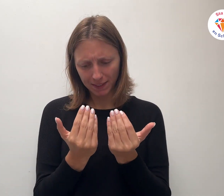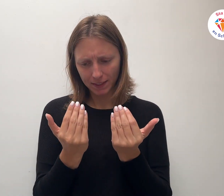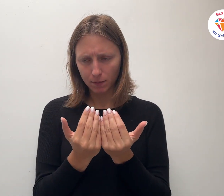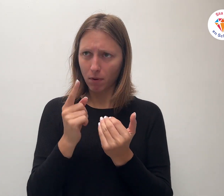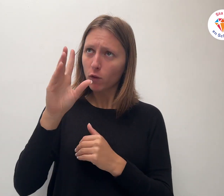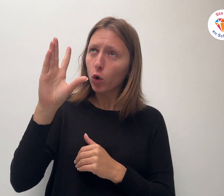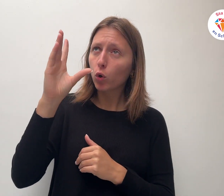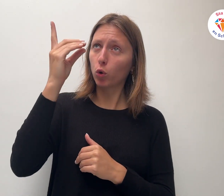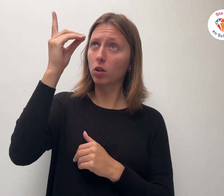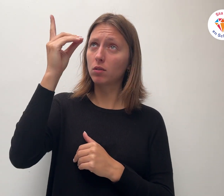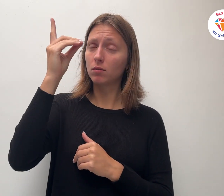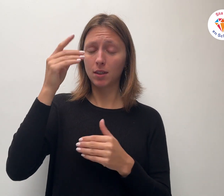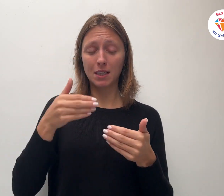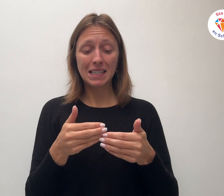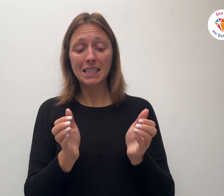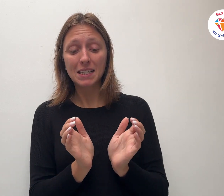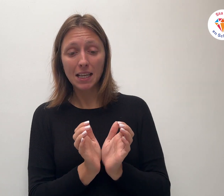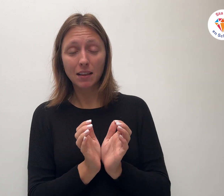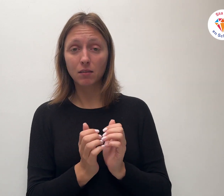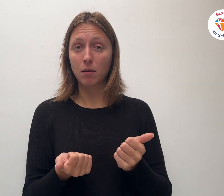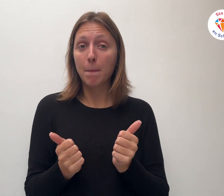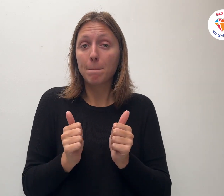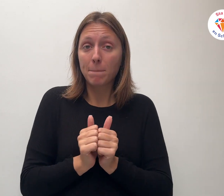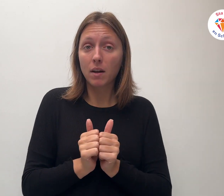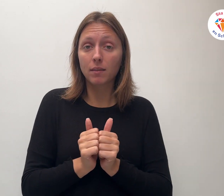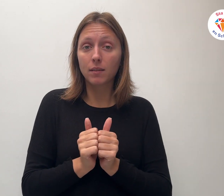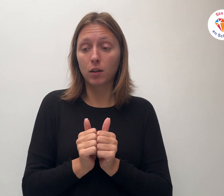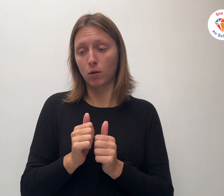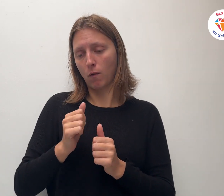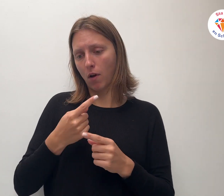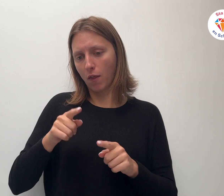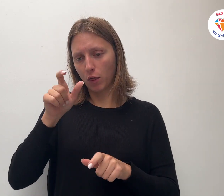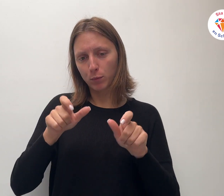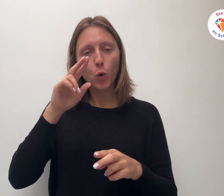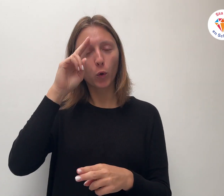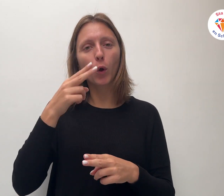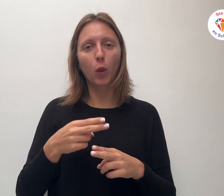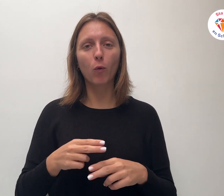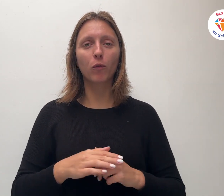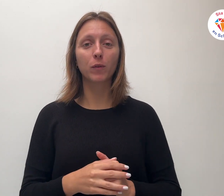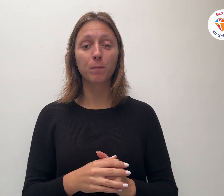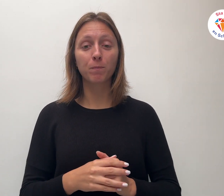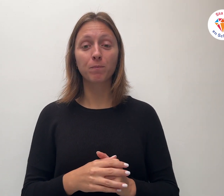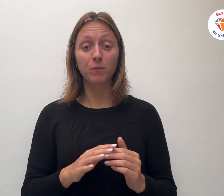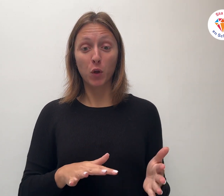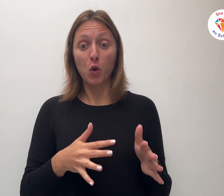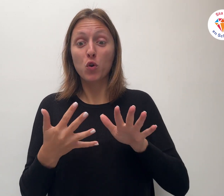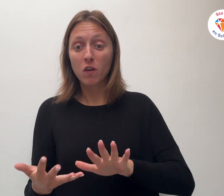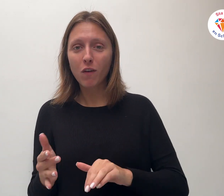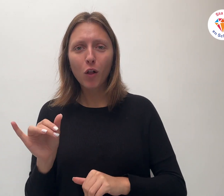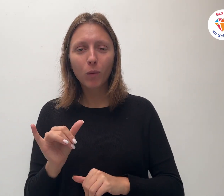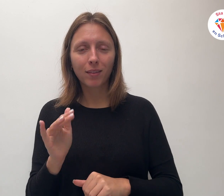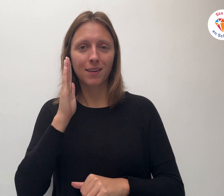daarna zien we over ons gezin, onze partner of onze geloofsgenoten. En als gevolg zullen we dan ook schitteren in de wereld.